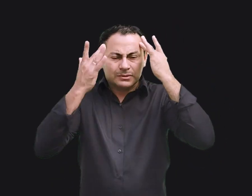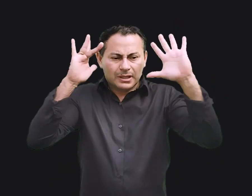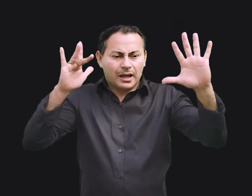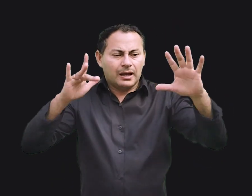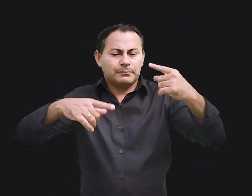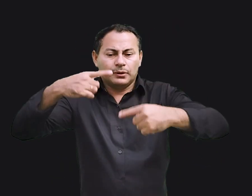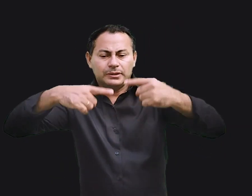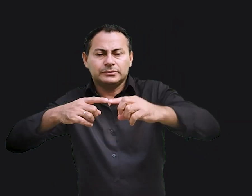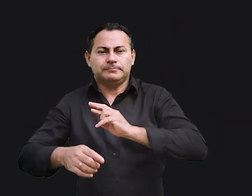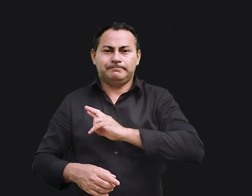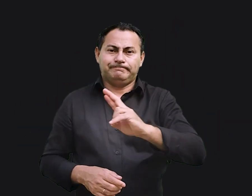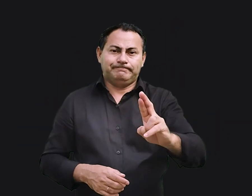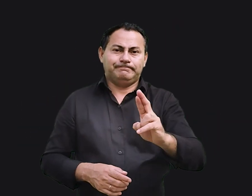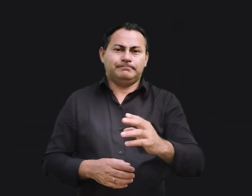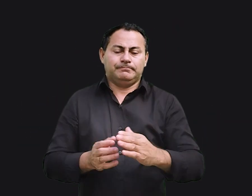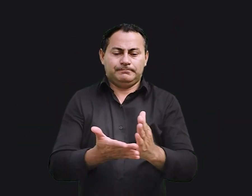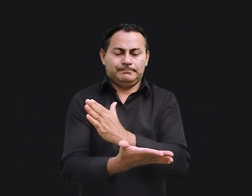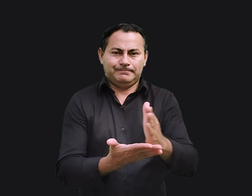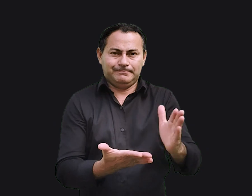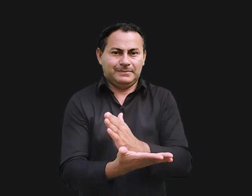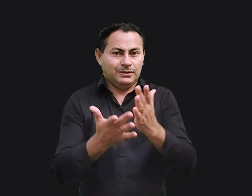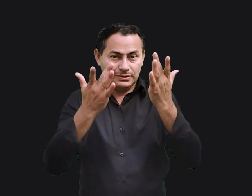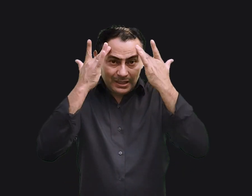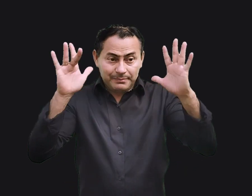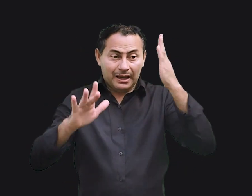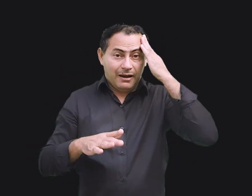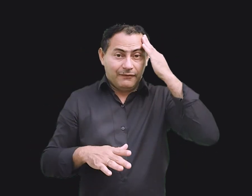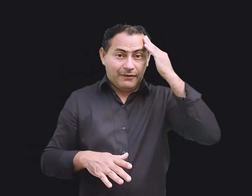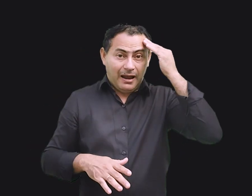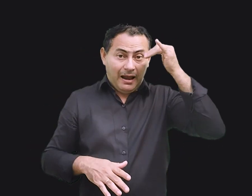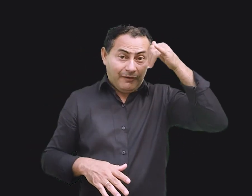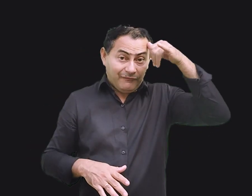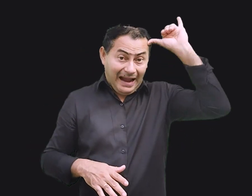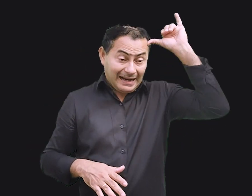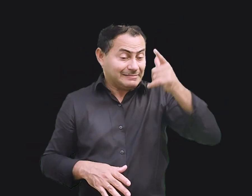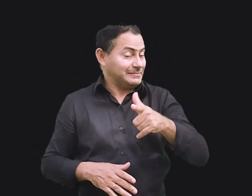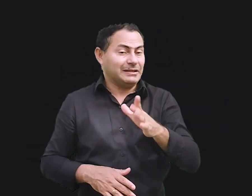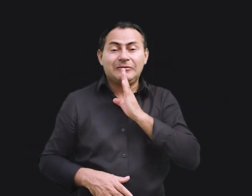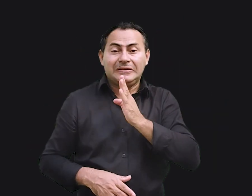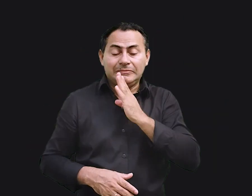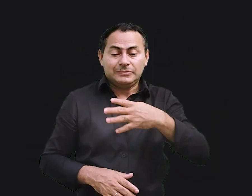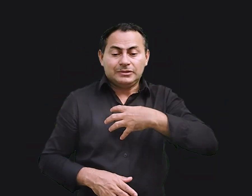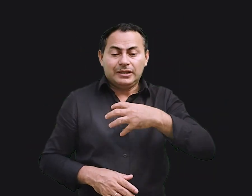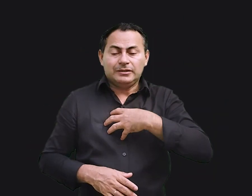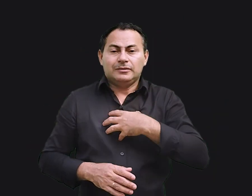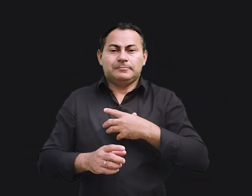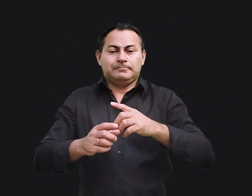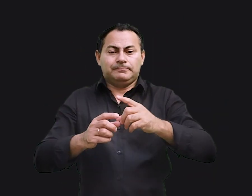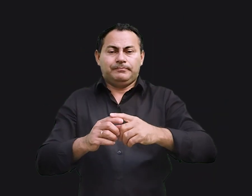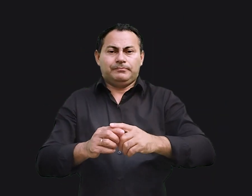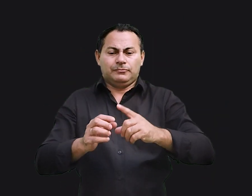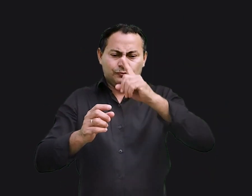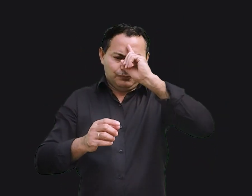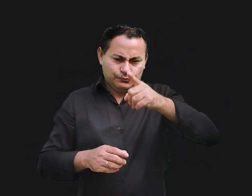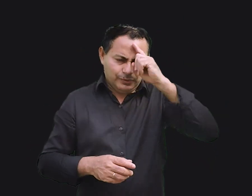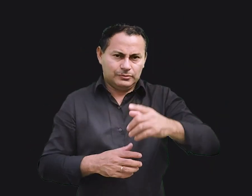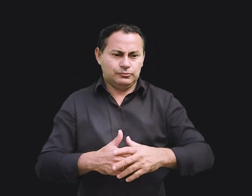política e religiosamente dividido. Ela não tem conhecimento sobre as formas democráticas e terroristas de